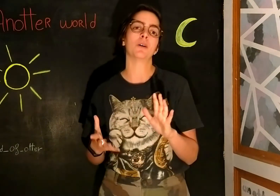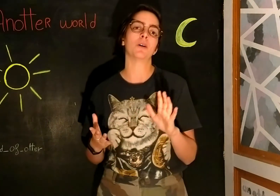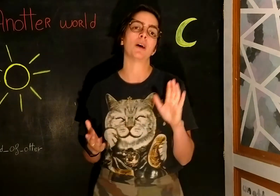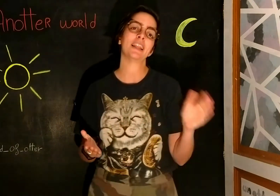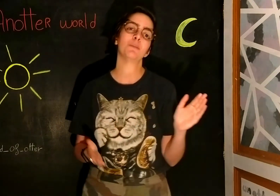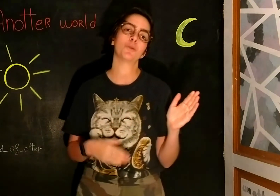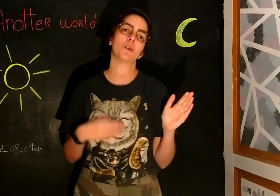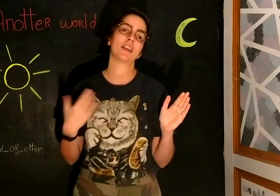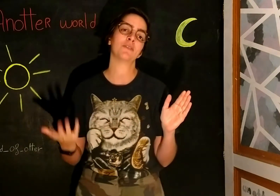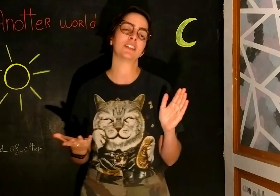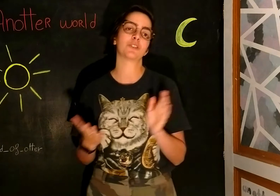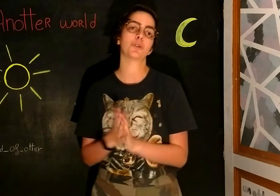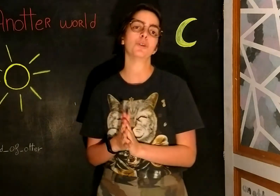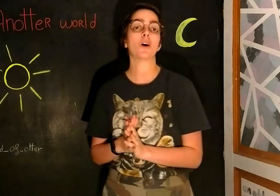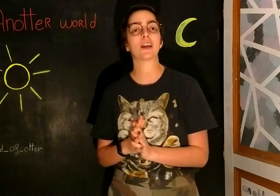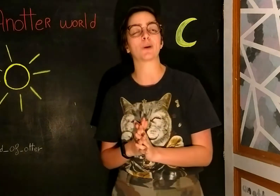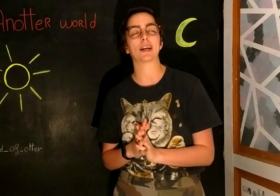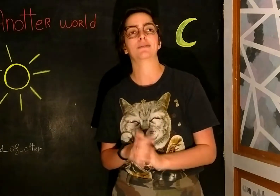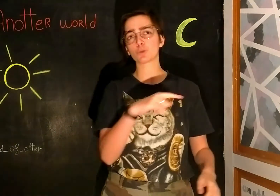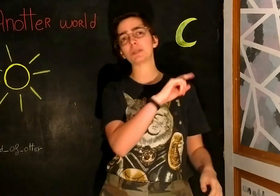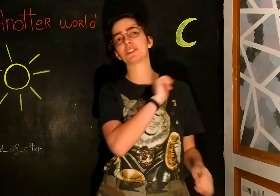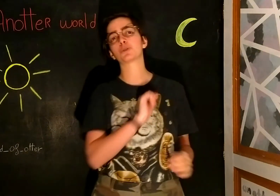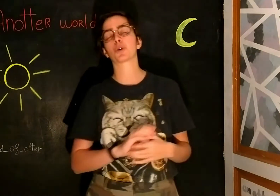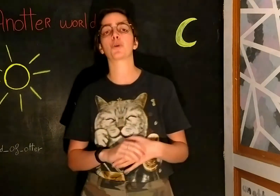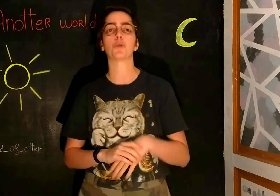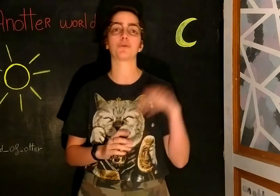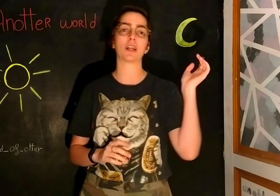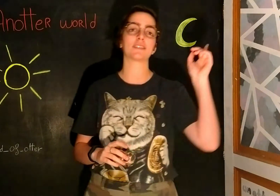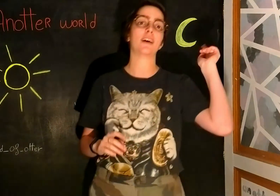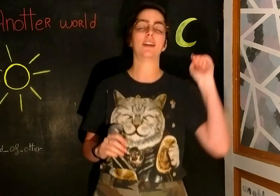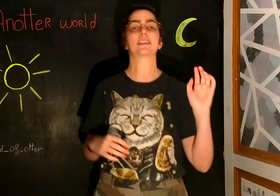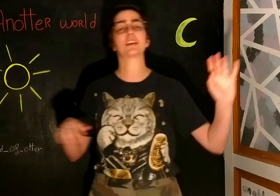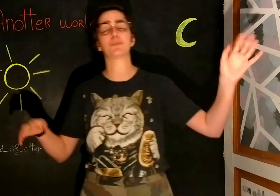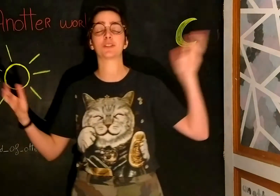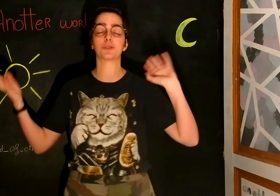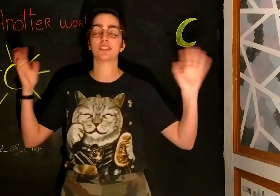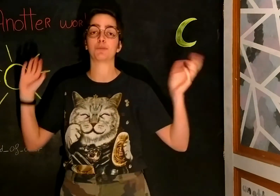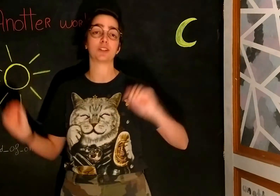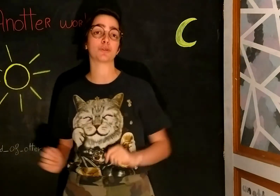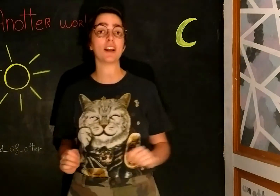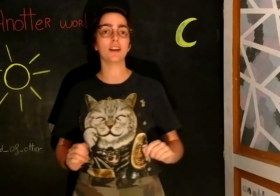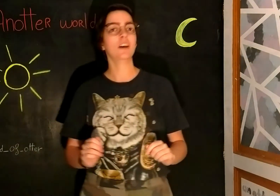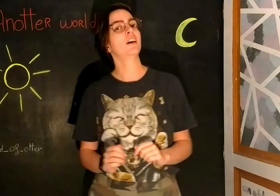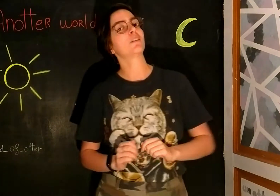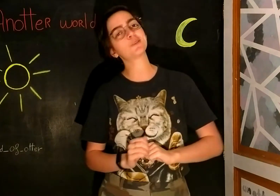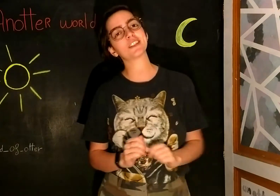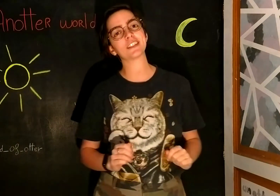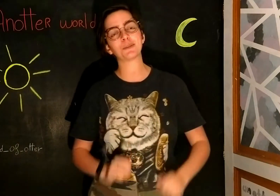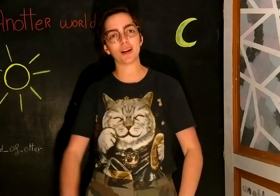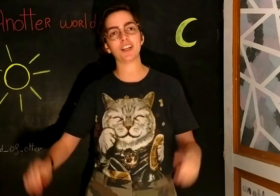animaux et végétaux en aquarelle. Pour tous les petits curieux au fond de la salle qui savent pas ce que c'est un bullet journal, ne vous inquiétez pas,